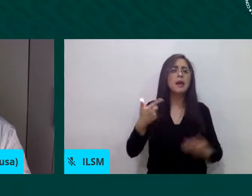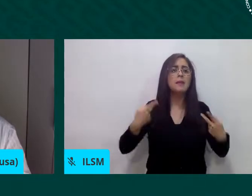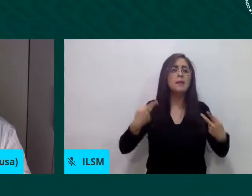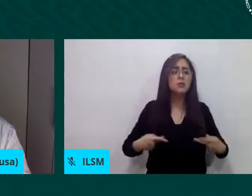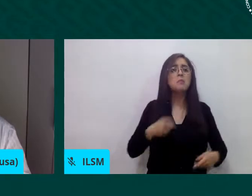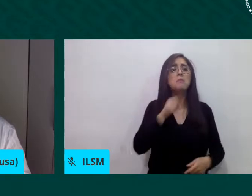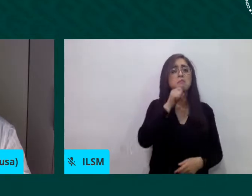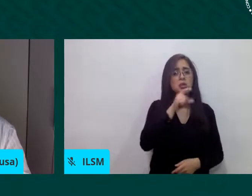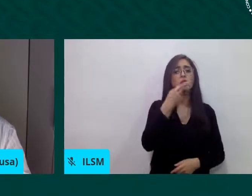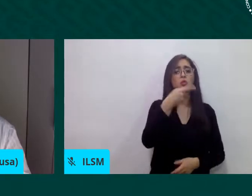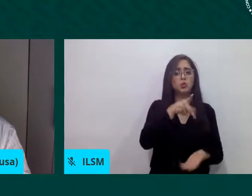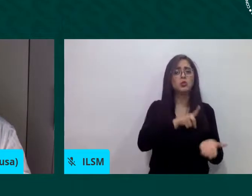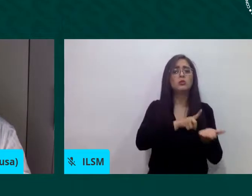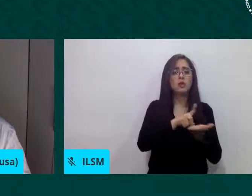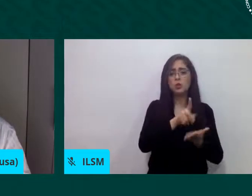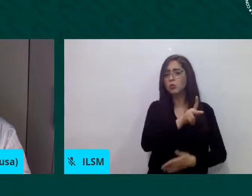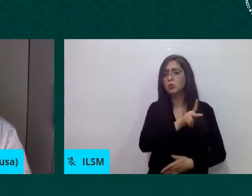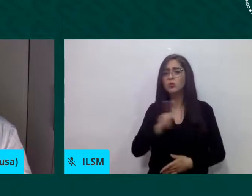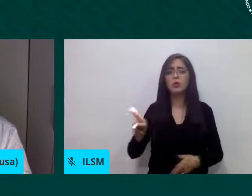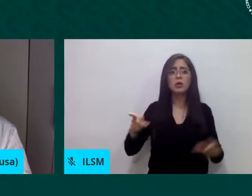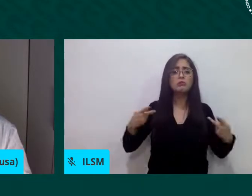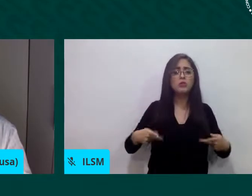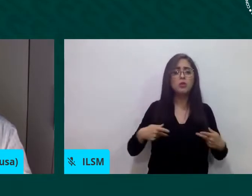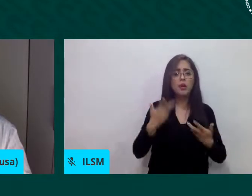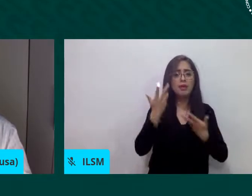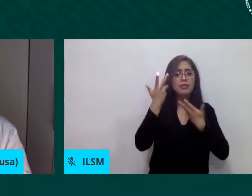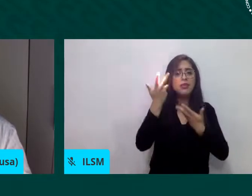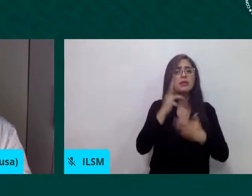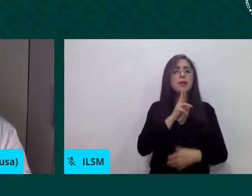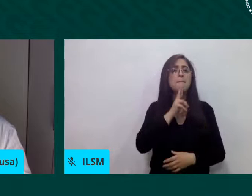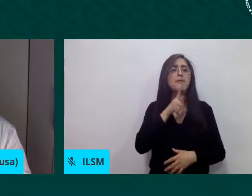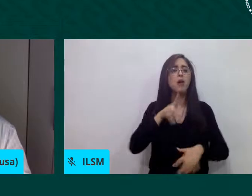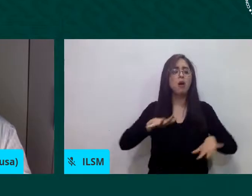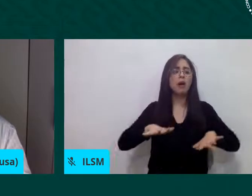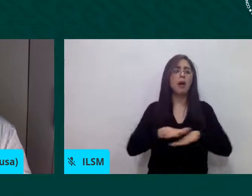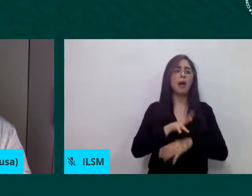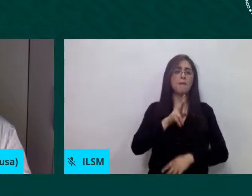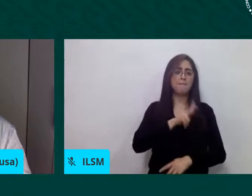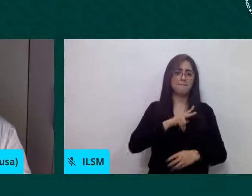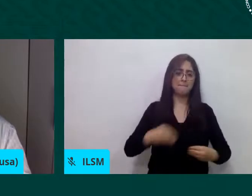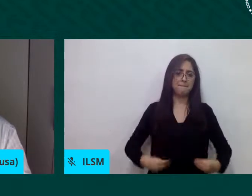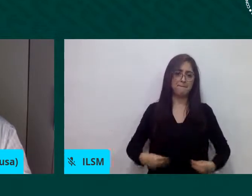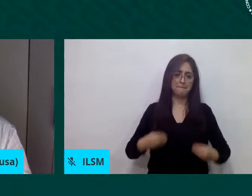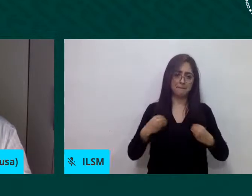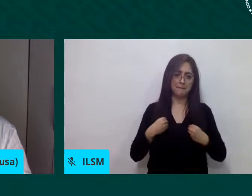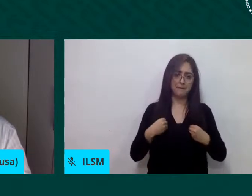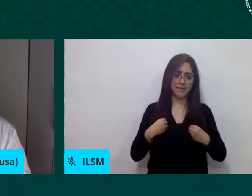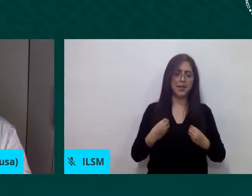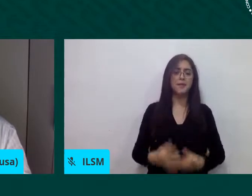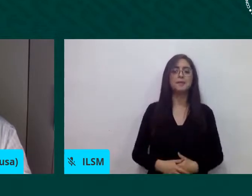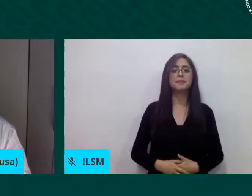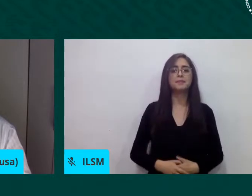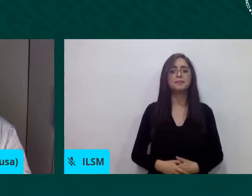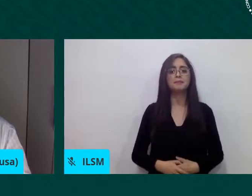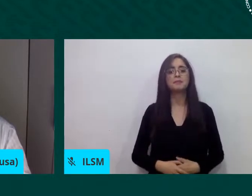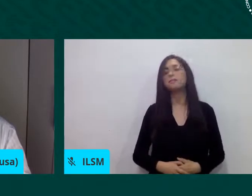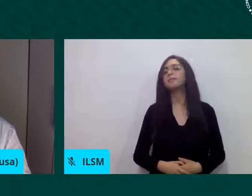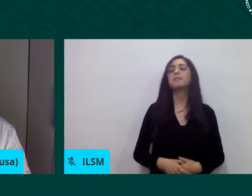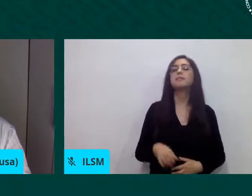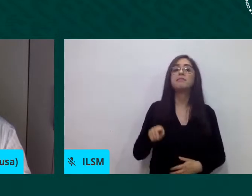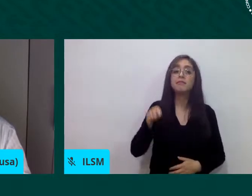aspirar a una vida mejor. Por este motivo, desde Lampedusa estamos